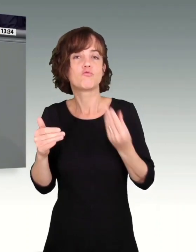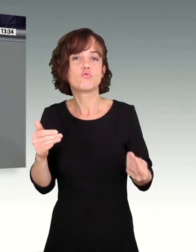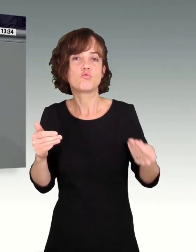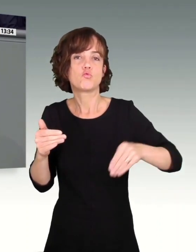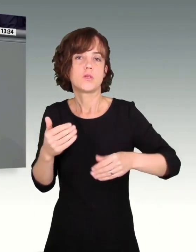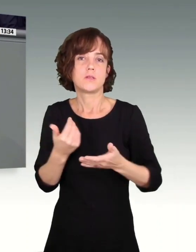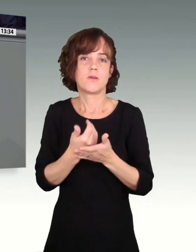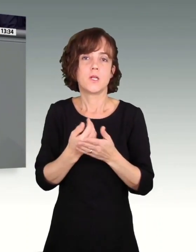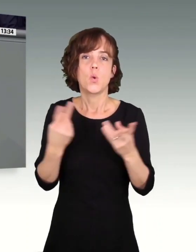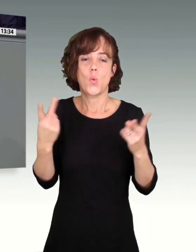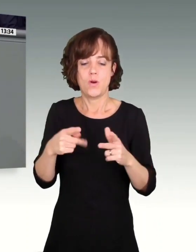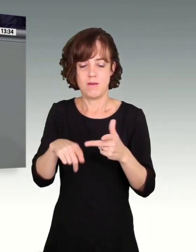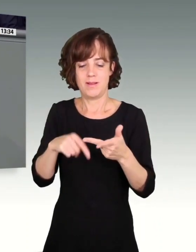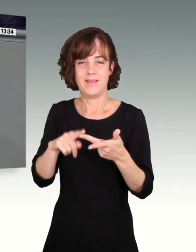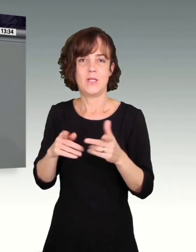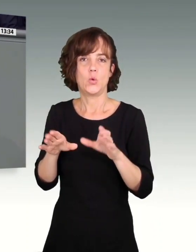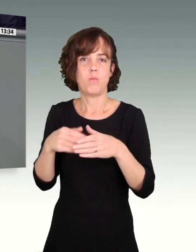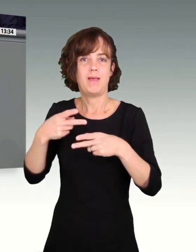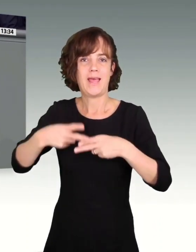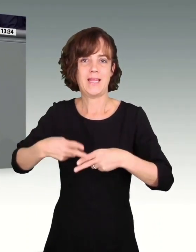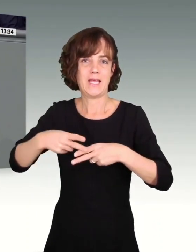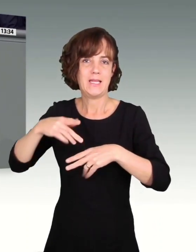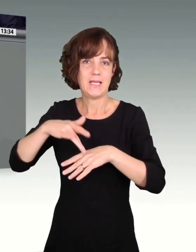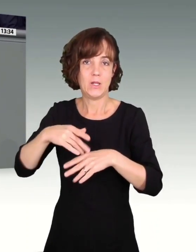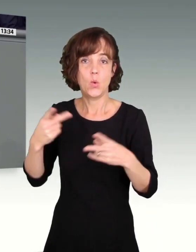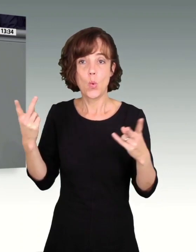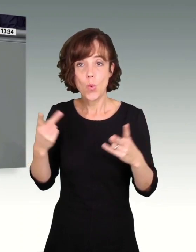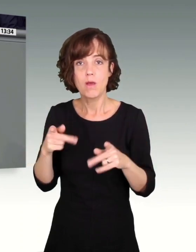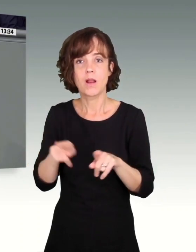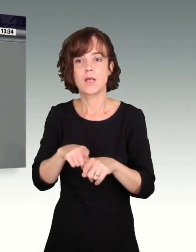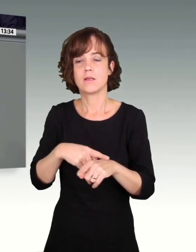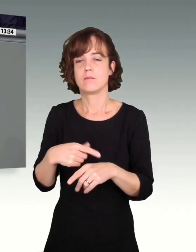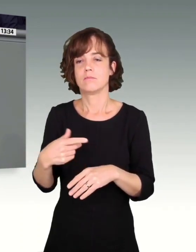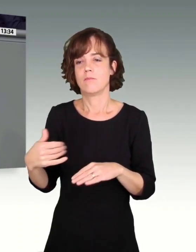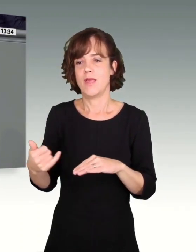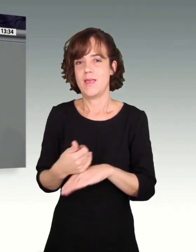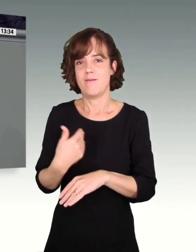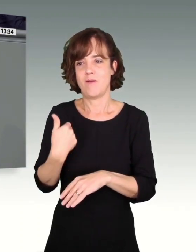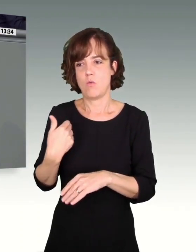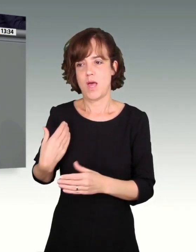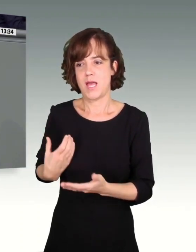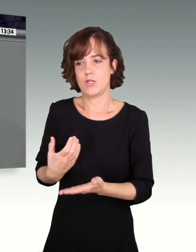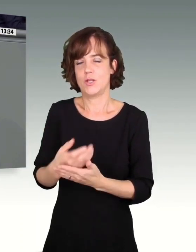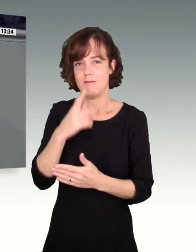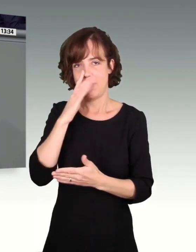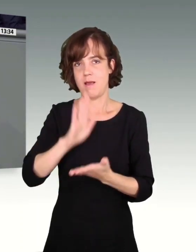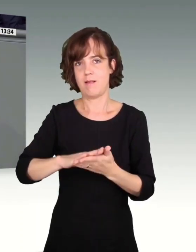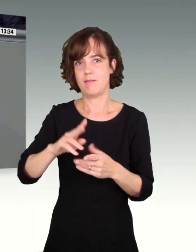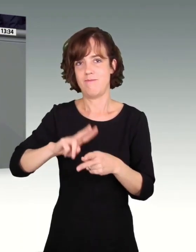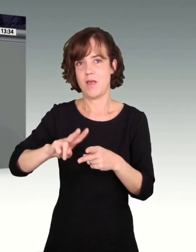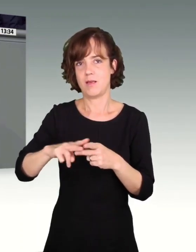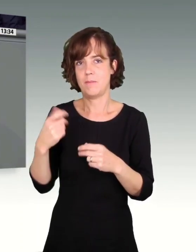Rentnerinnen und Rentner, oder gleichzeitig angestellte Ehefrauen in Handwerksbetrieben. Also, das ist die